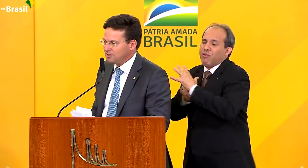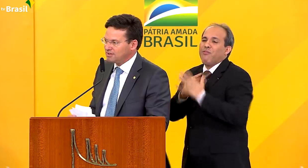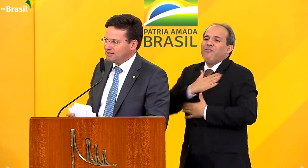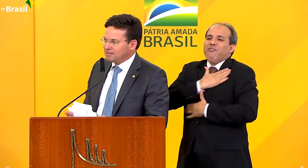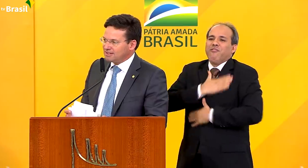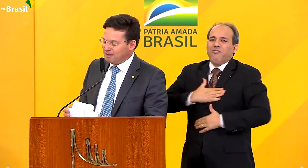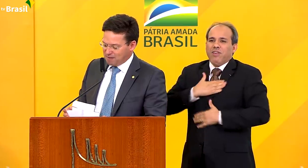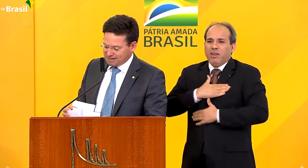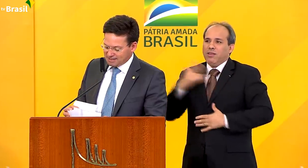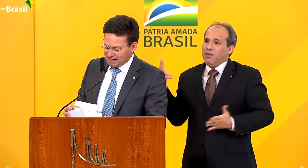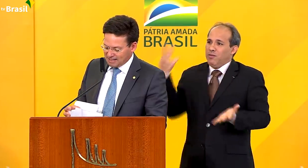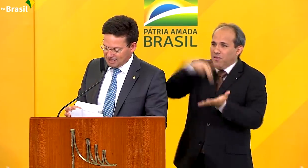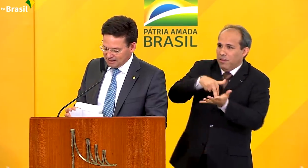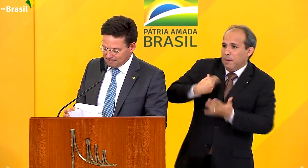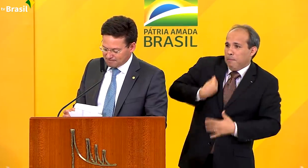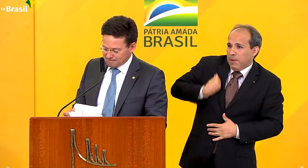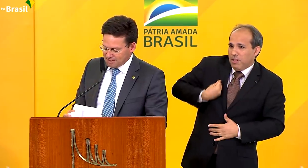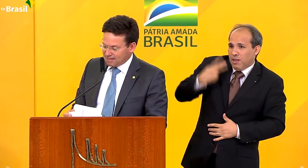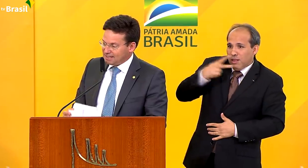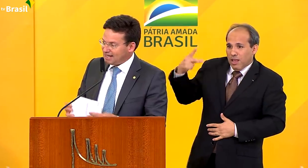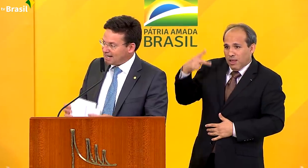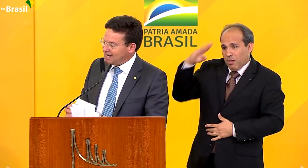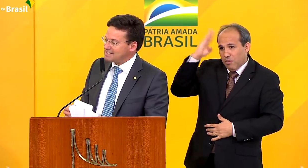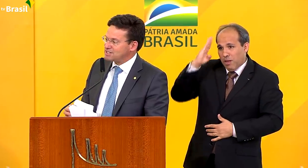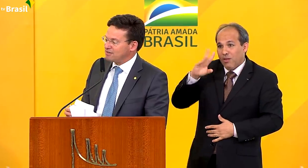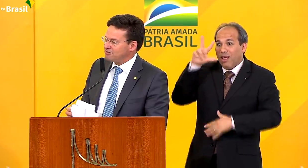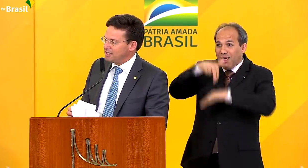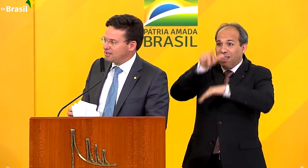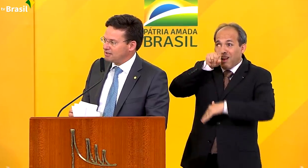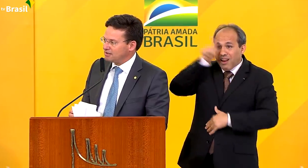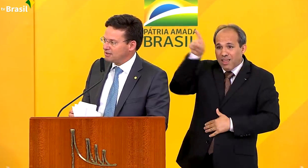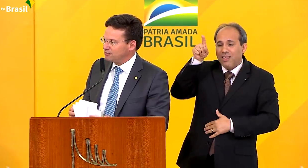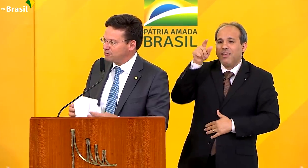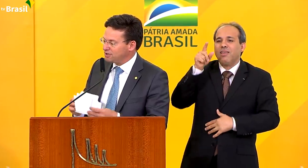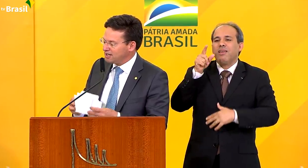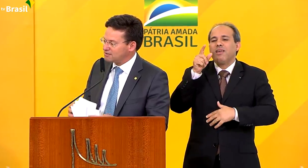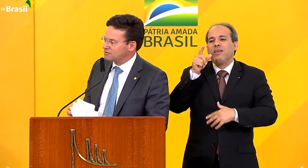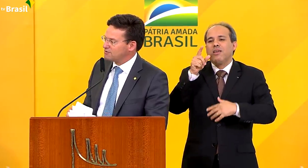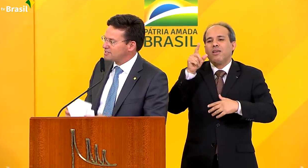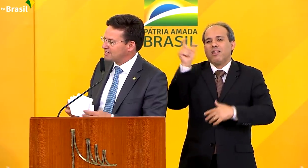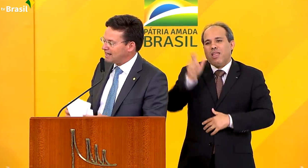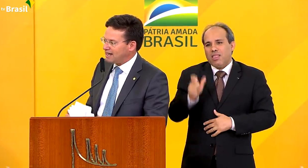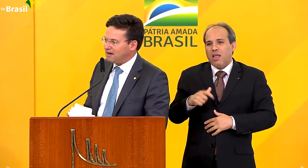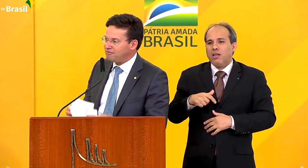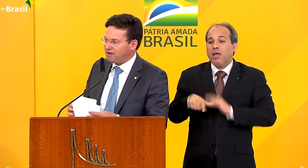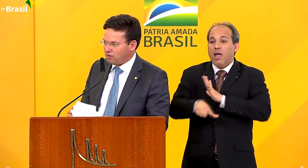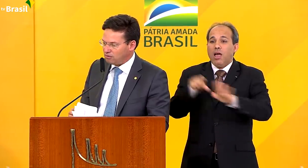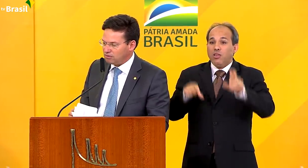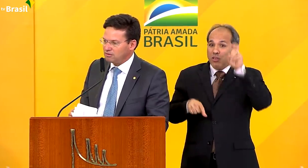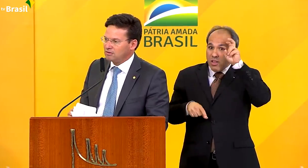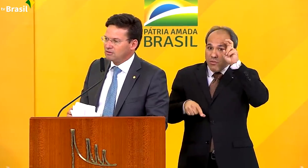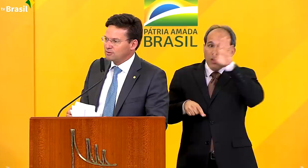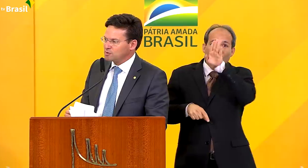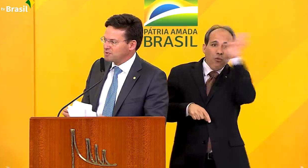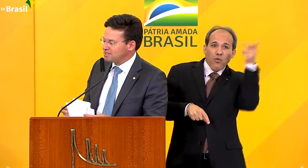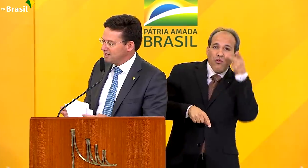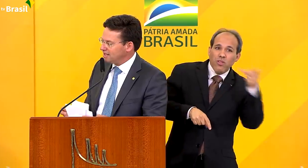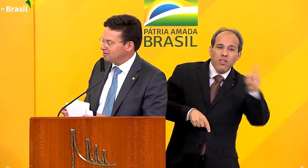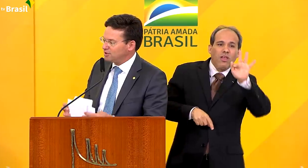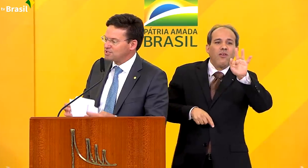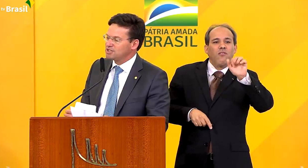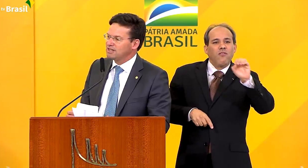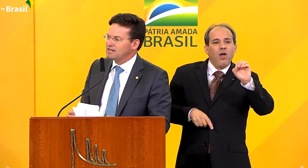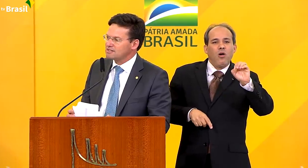Brasil na pátria italiana. E naquela sexta-feira, eu fui antes visitar a FAO, cujo